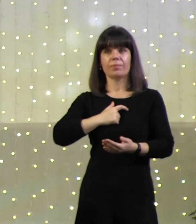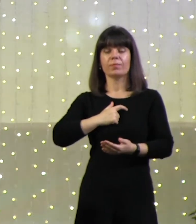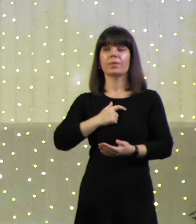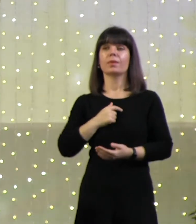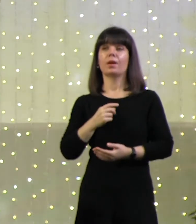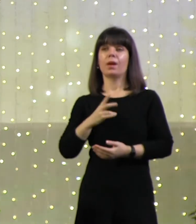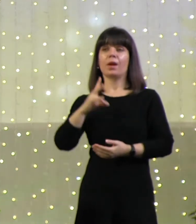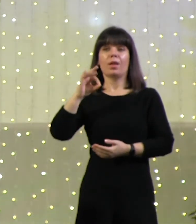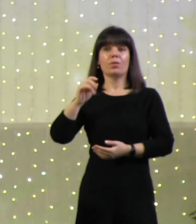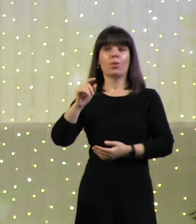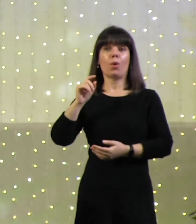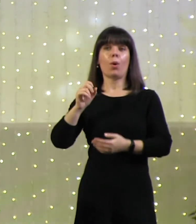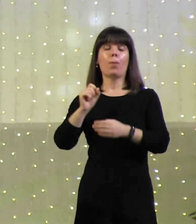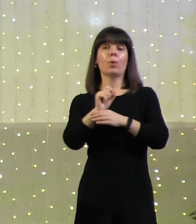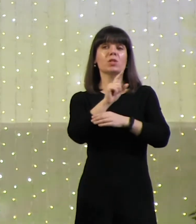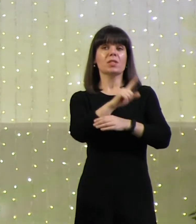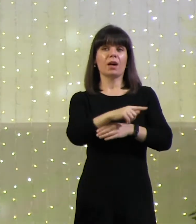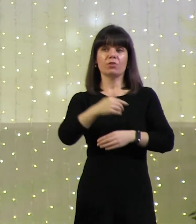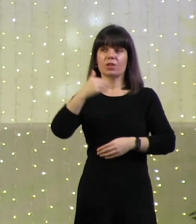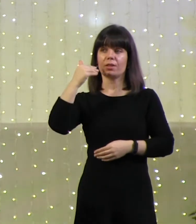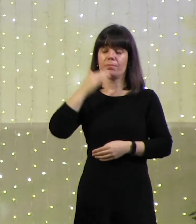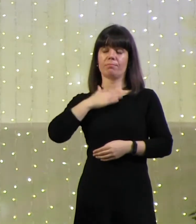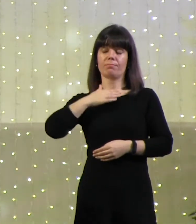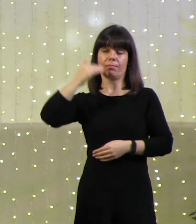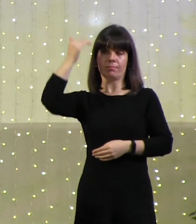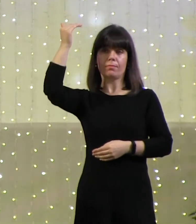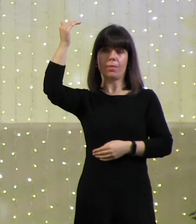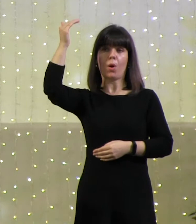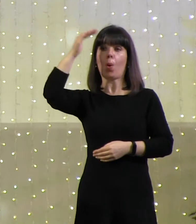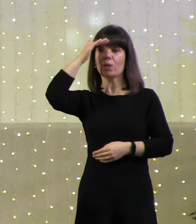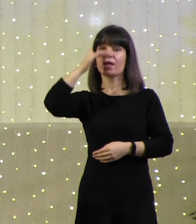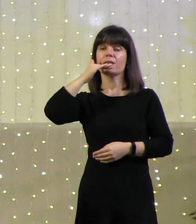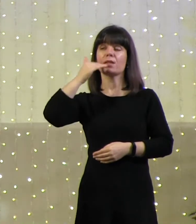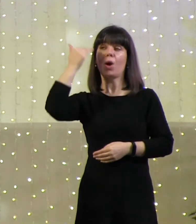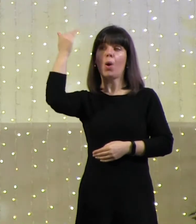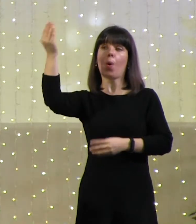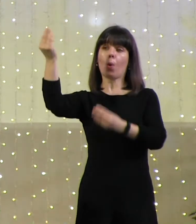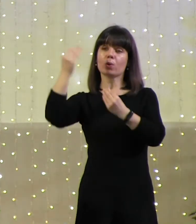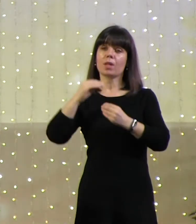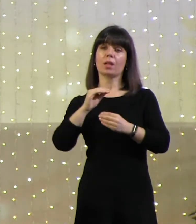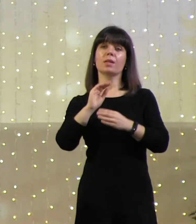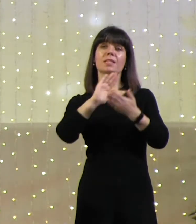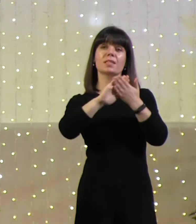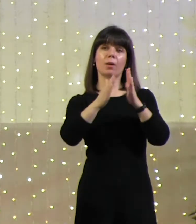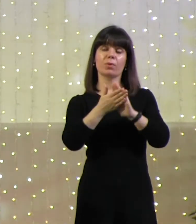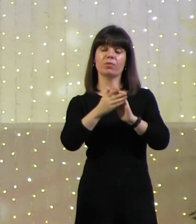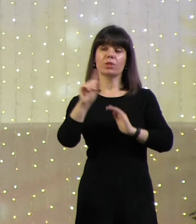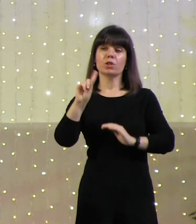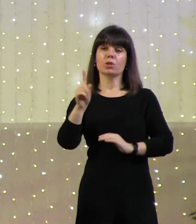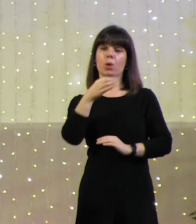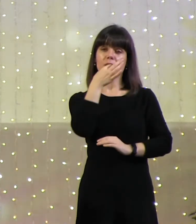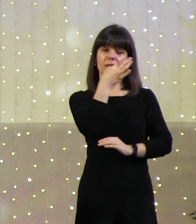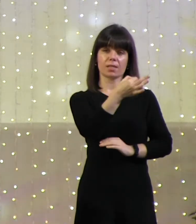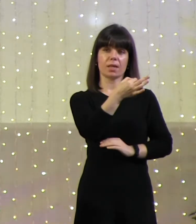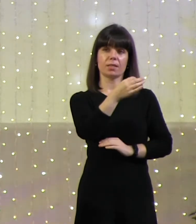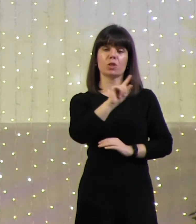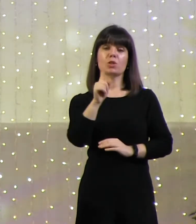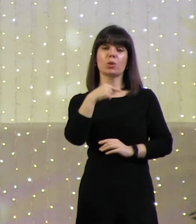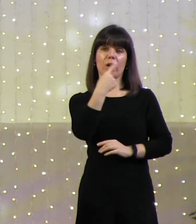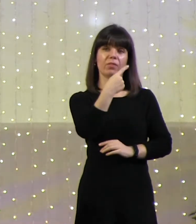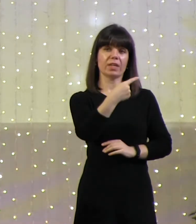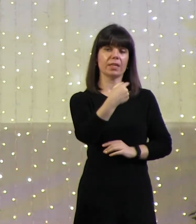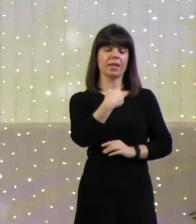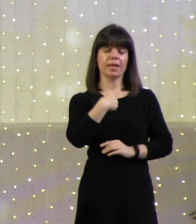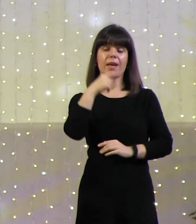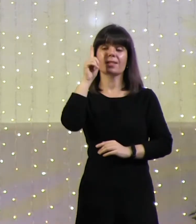Но пославший Меня Отец, Он дал Мне заповедь, что сказать и что говорить. И